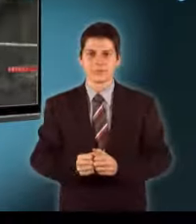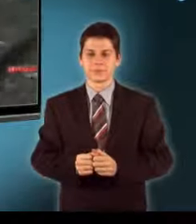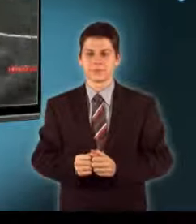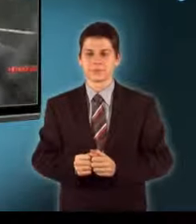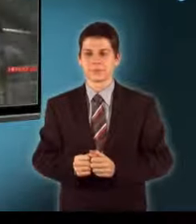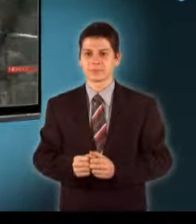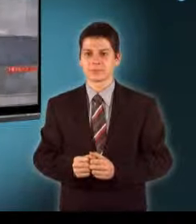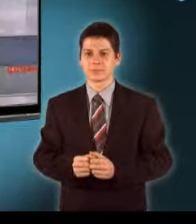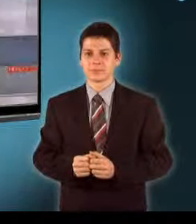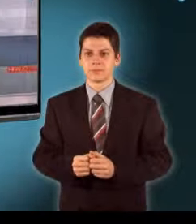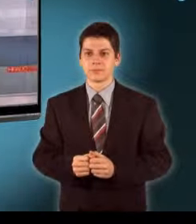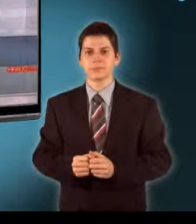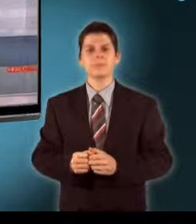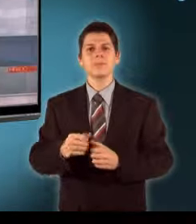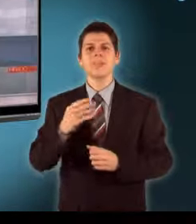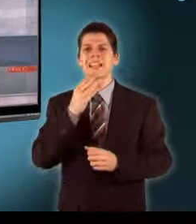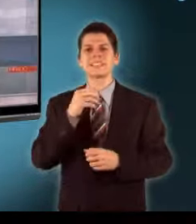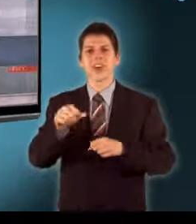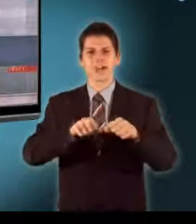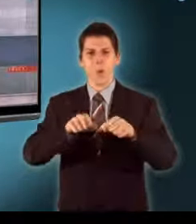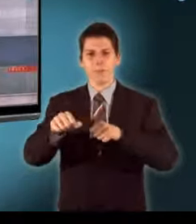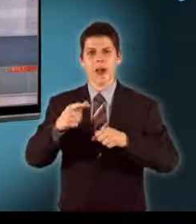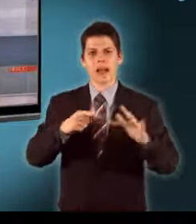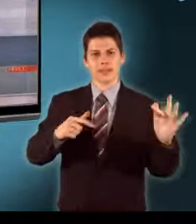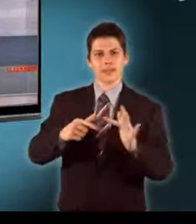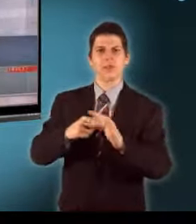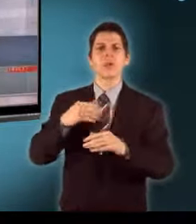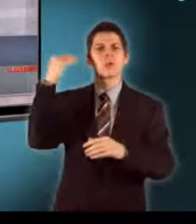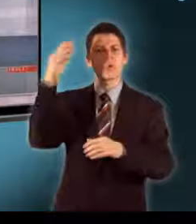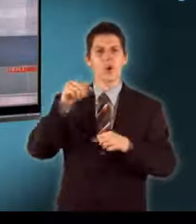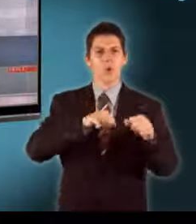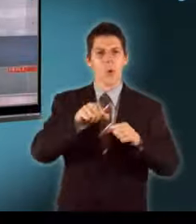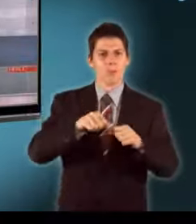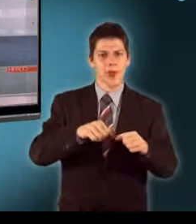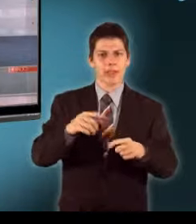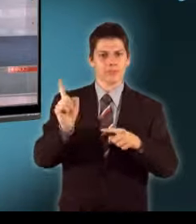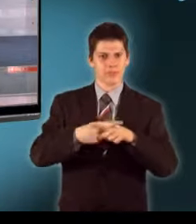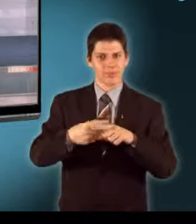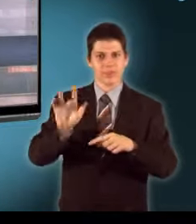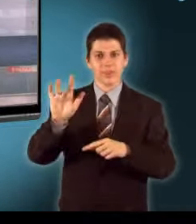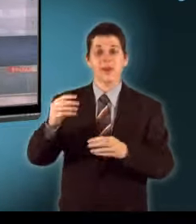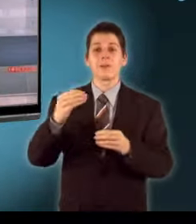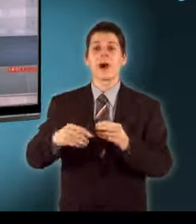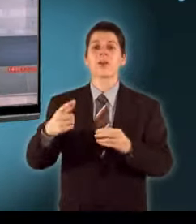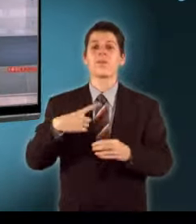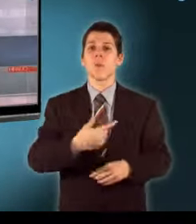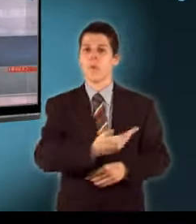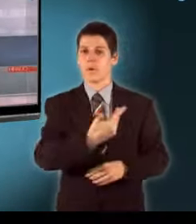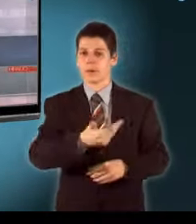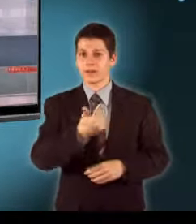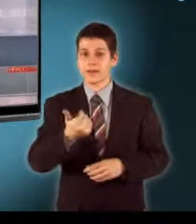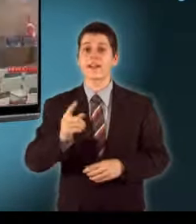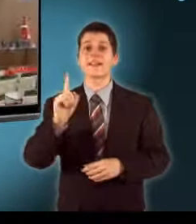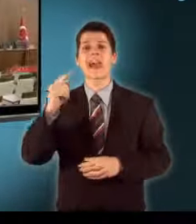állatot Bírelte az izraeli kormányt a török kormányfő Amiért a külügyminiszter helyettes a hivatalába kérette a török